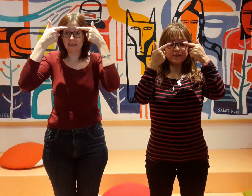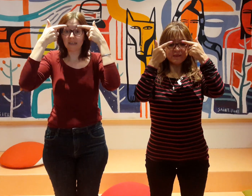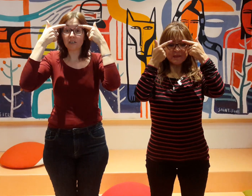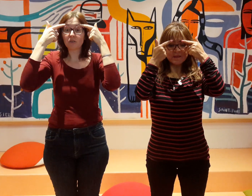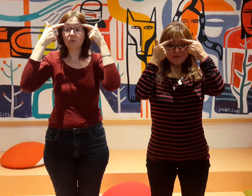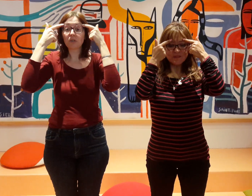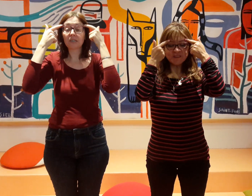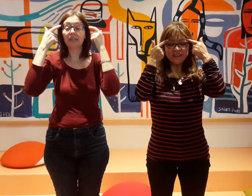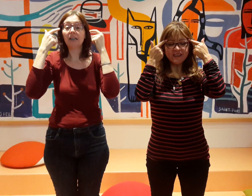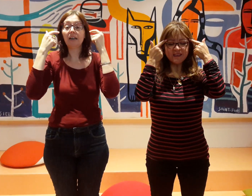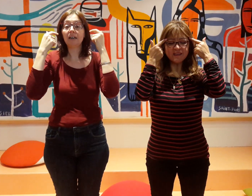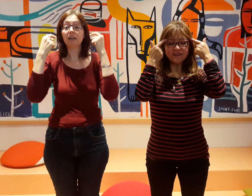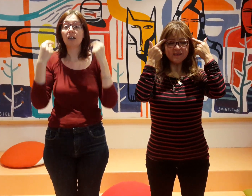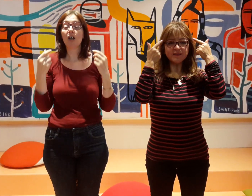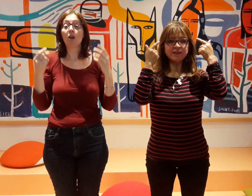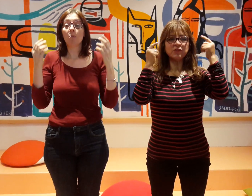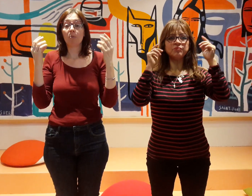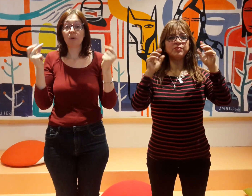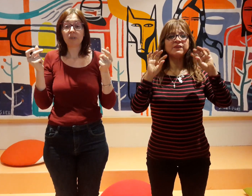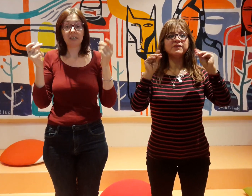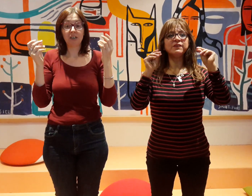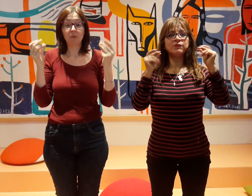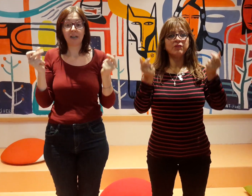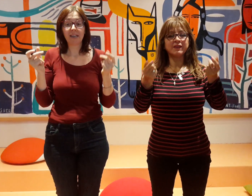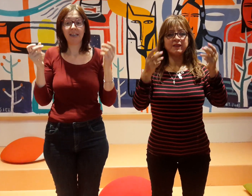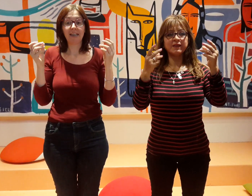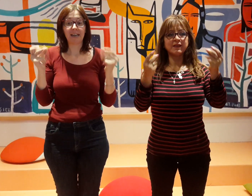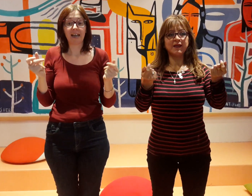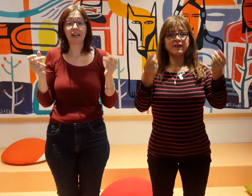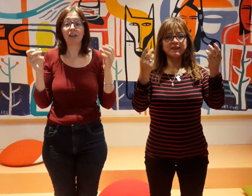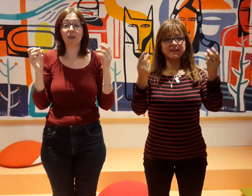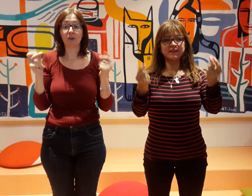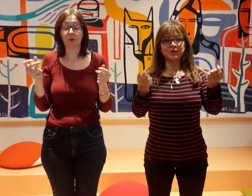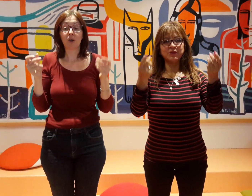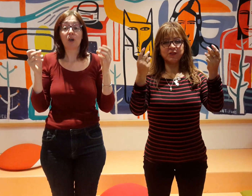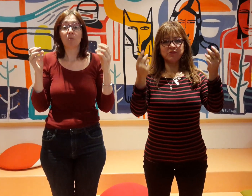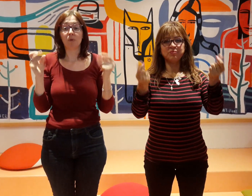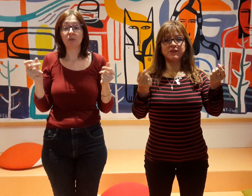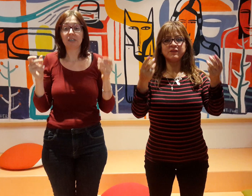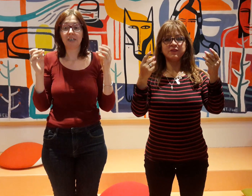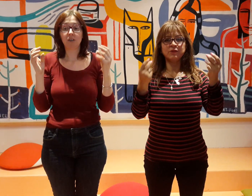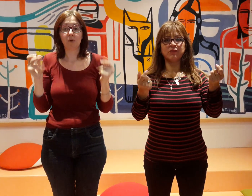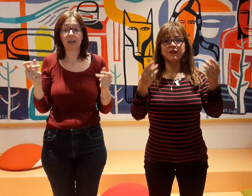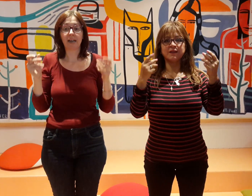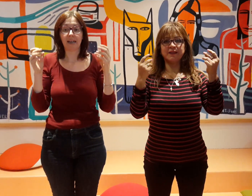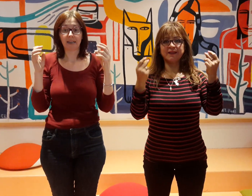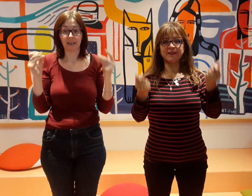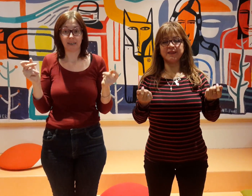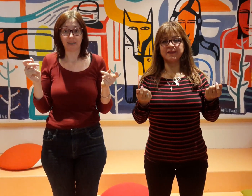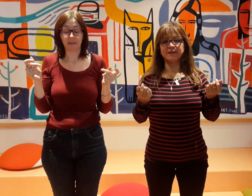tes sourcils, petits doigts qui claquent, petits doigts claqués.